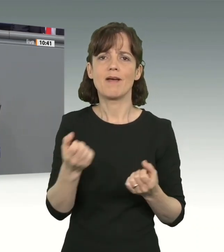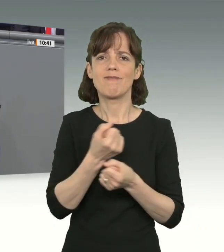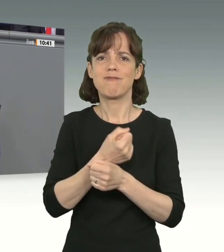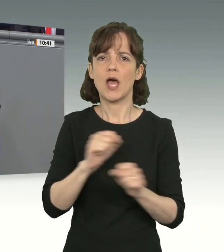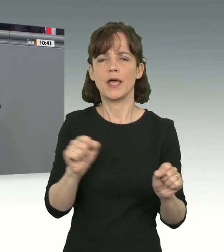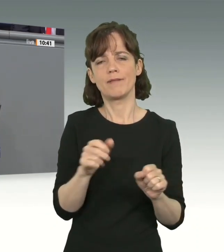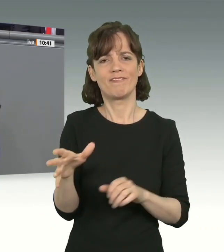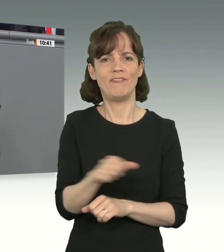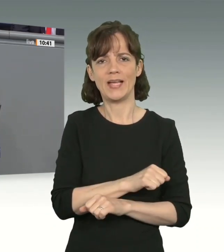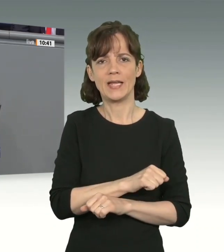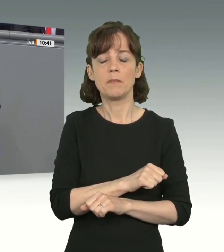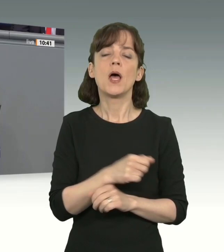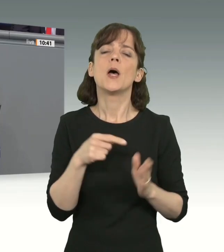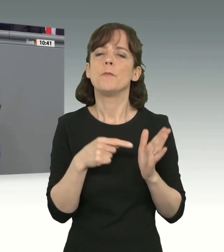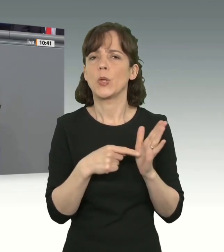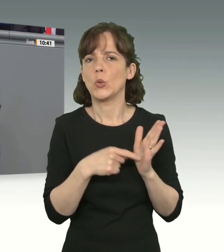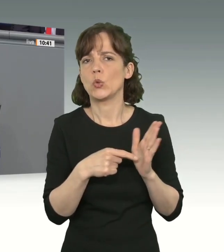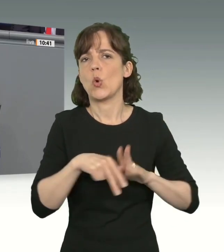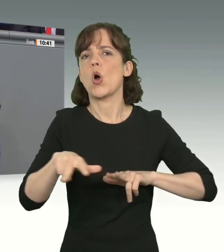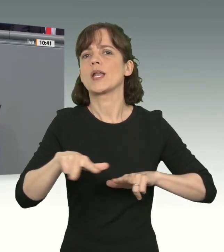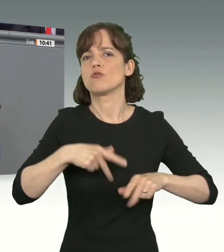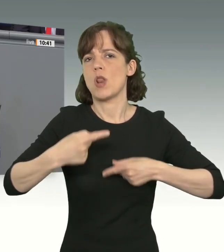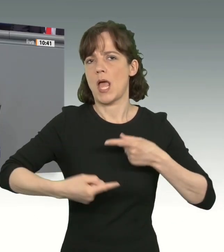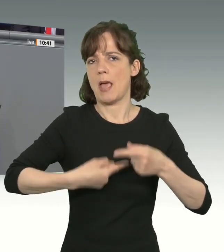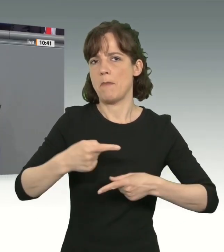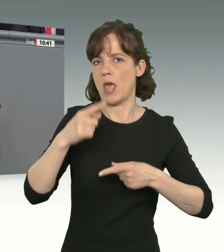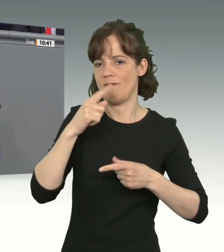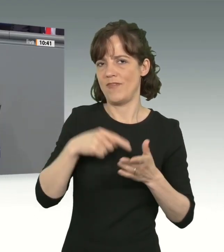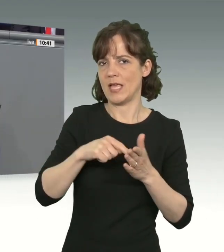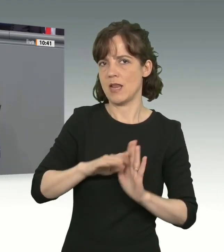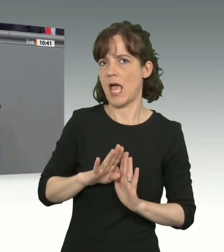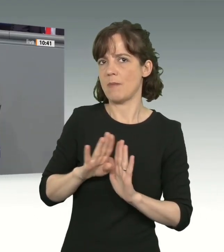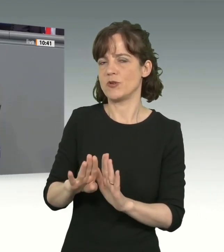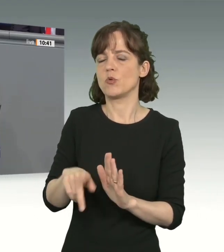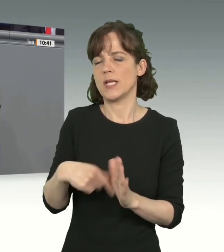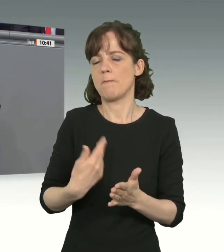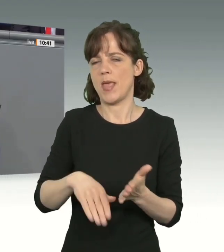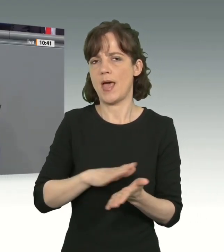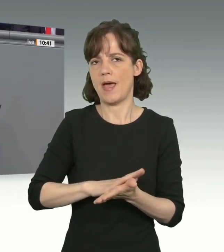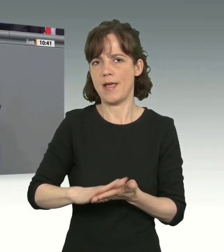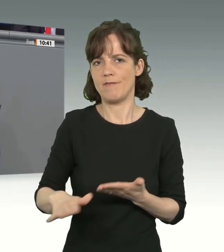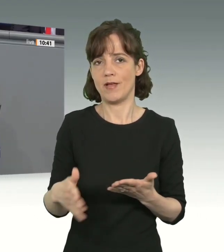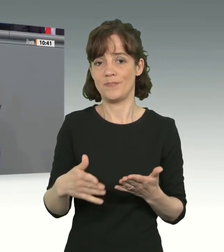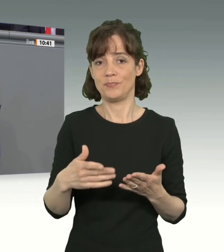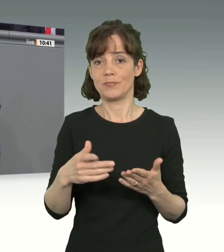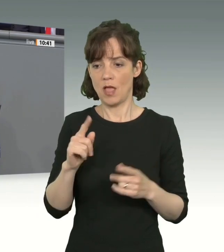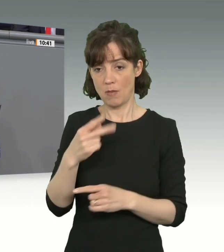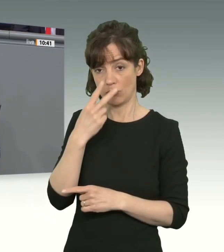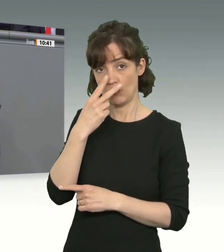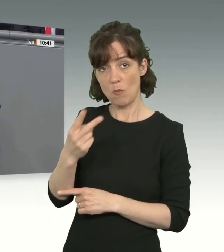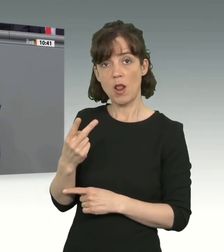Begründung, organisatorische Abläufe bei der Abschiebung zu vereinfachen, ist mit Artikel 2